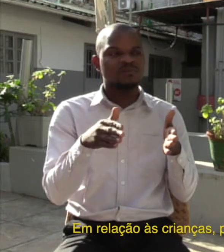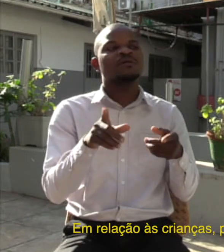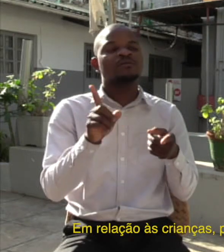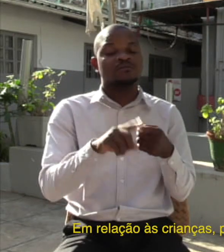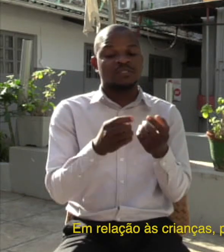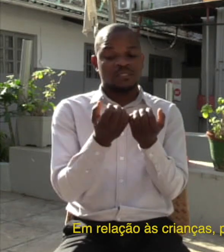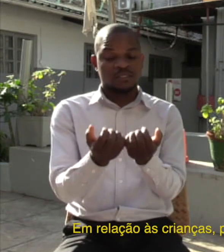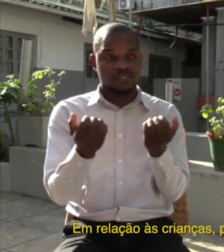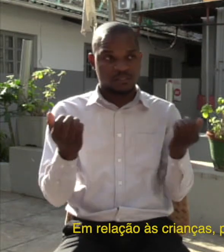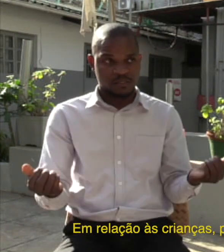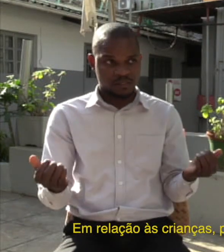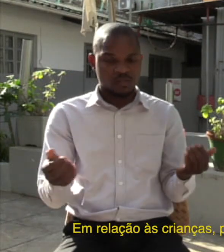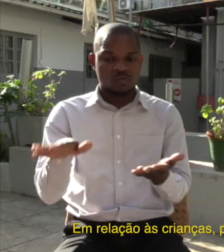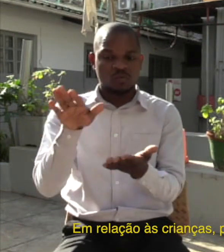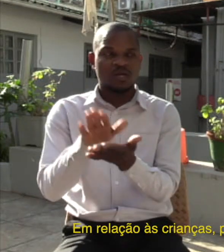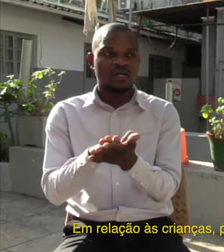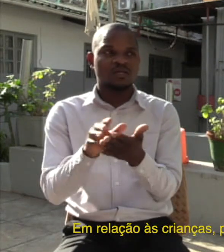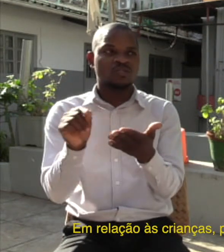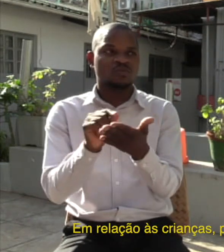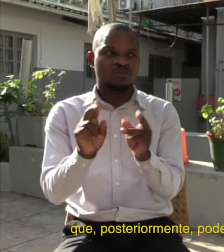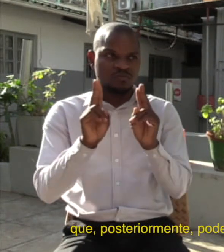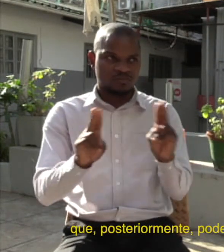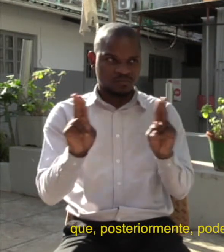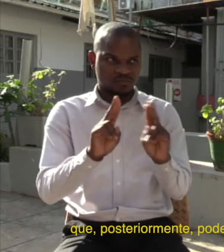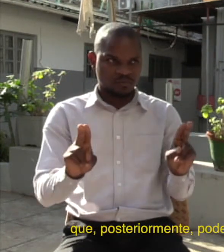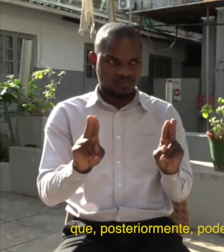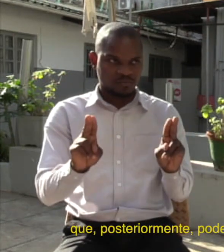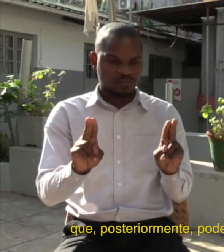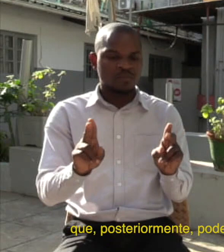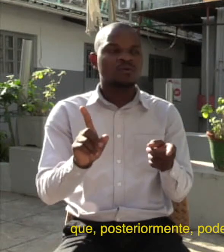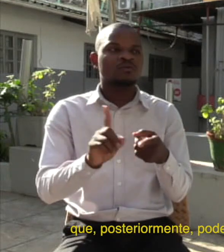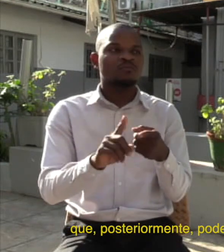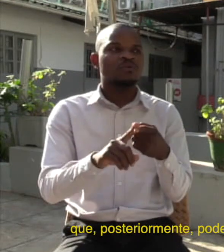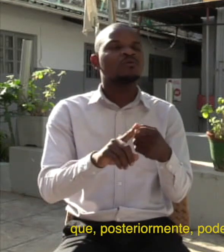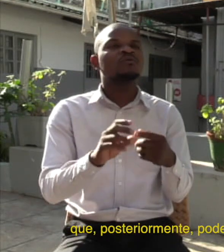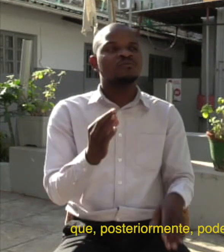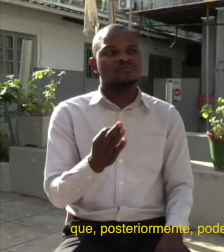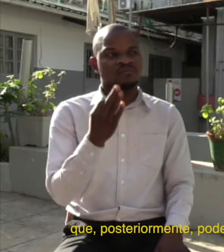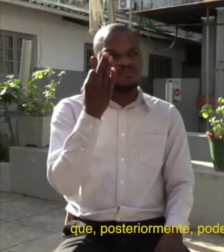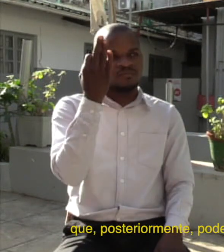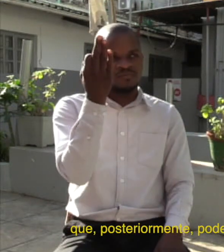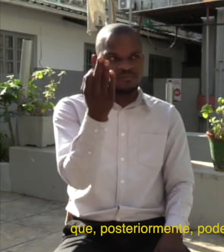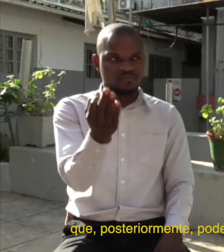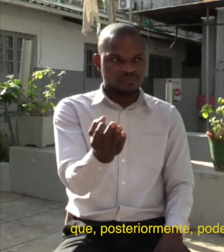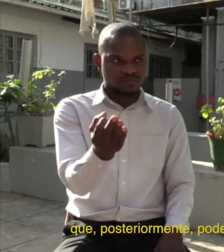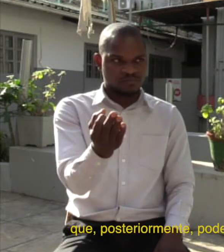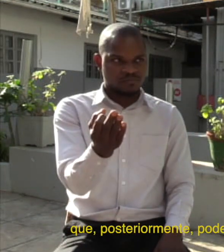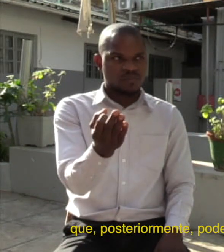crianças, por exemplo, no ensino primário, que posteriormente poderão também vir a receber as aulas,